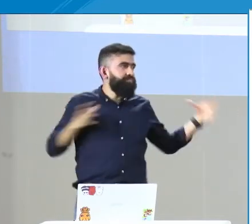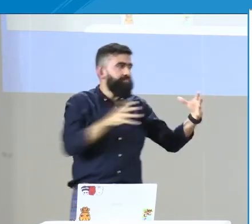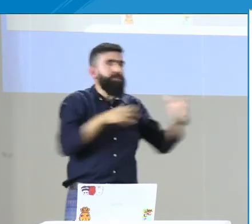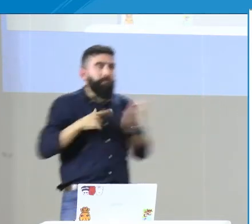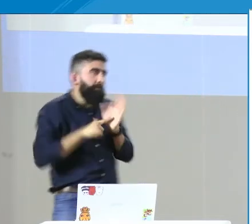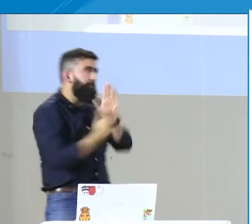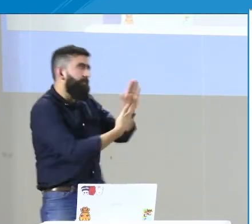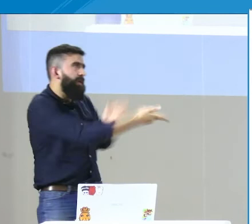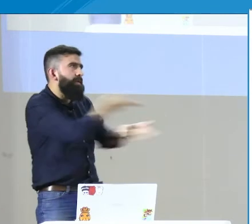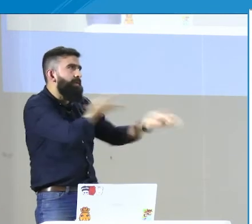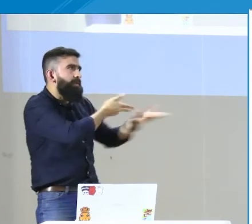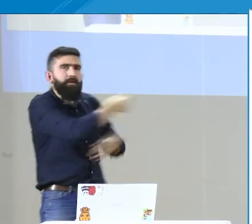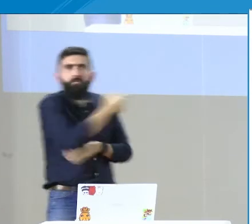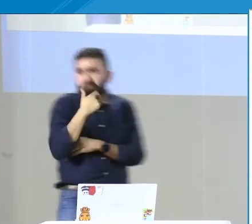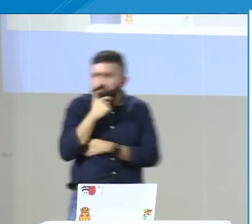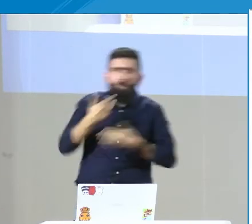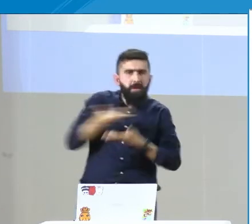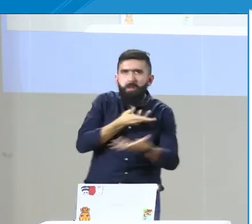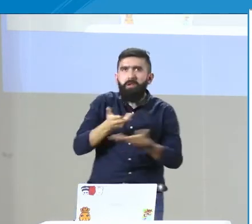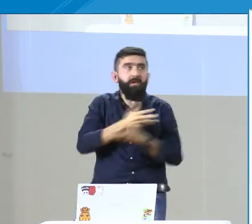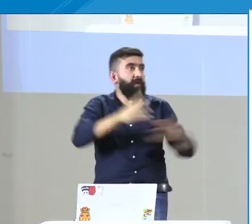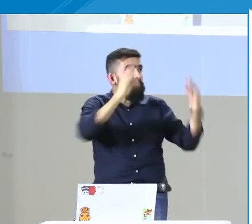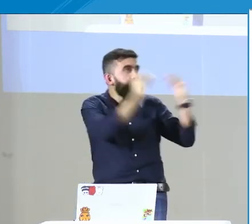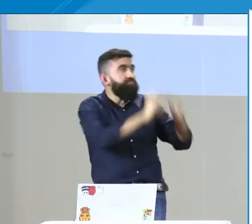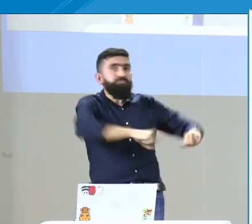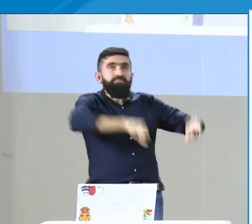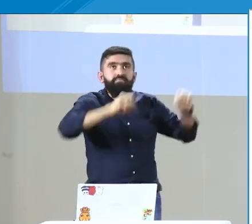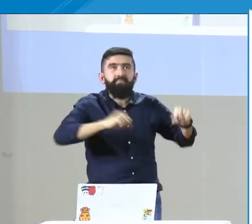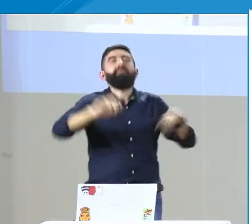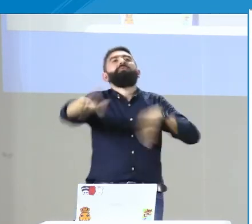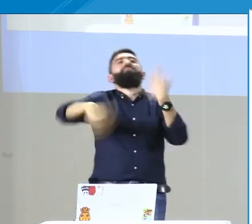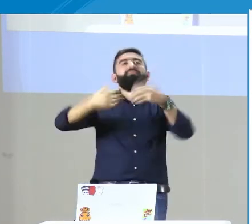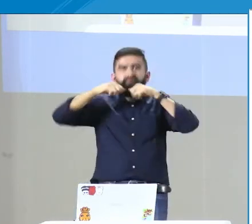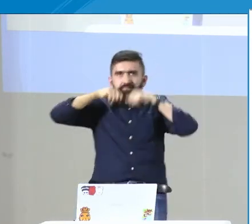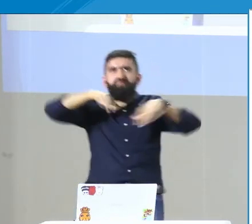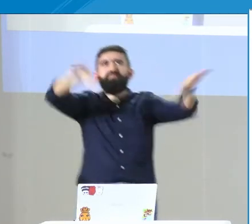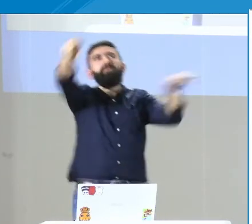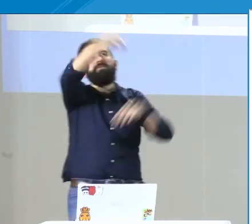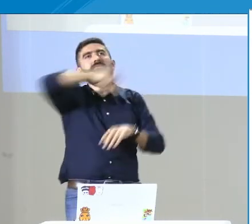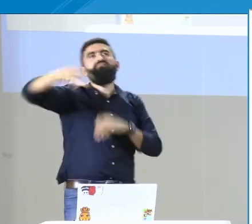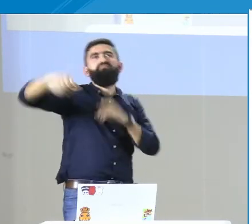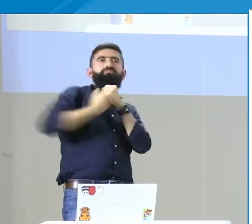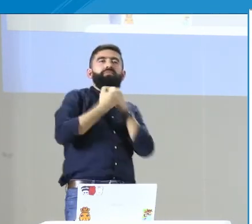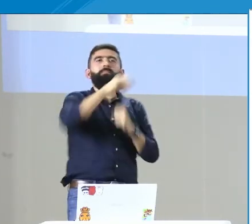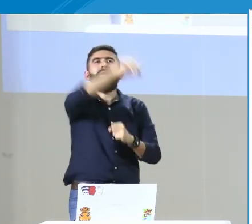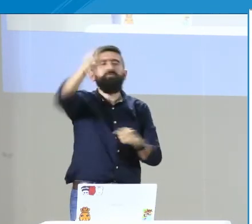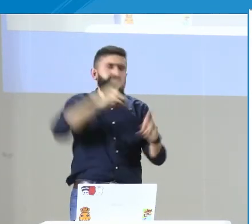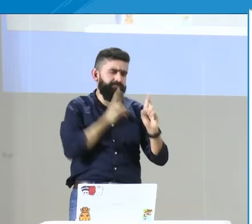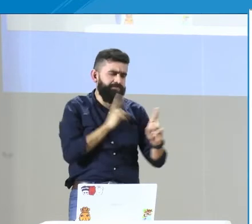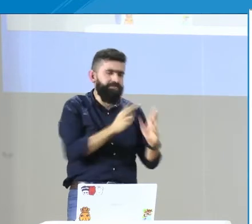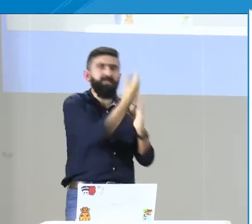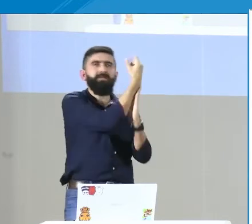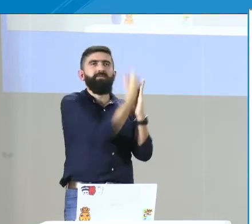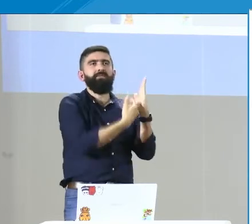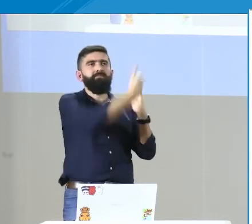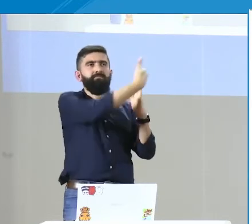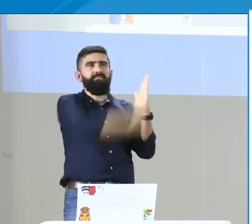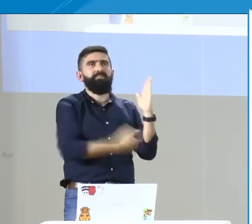posteriormente con los diferentes representantes que han hablado de la planeación lingüística y ver cómo retroalimentamos esta información, si están de acuerdo, y la empezamos a